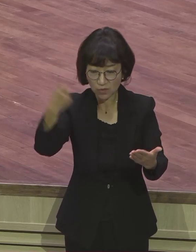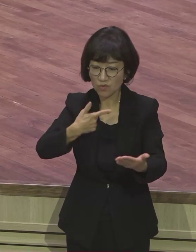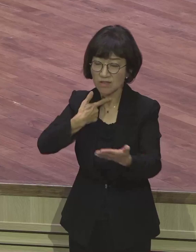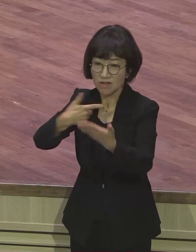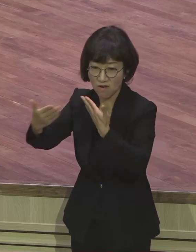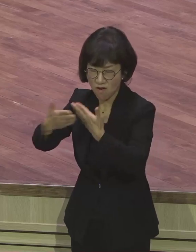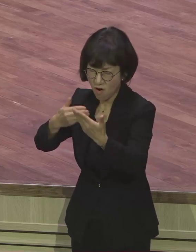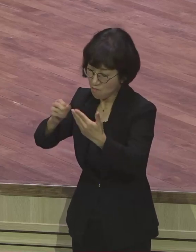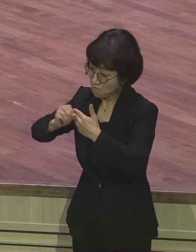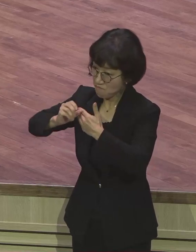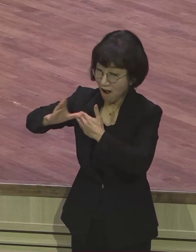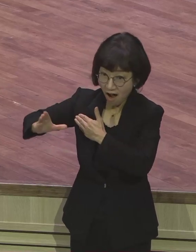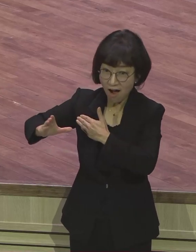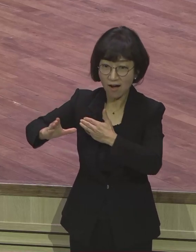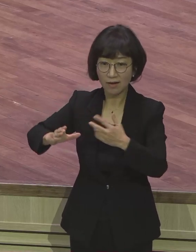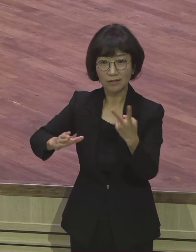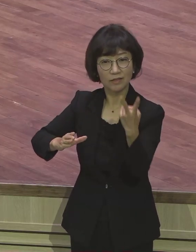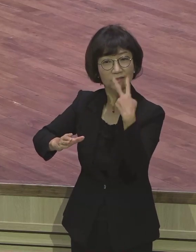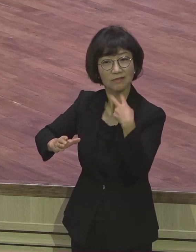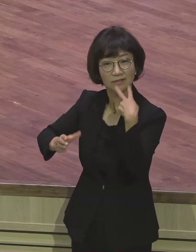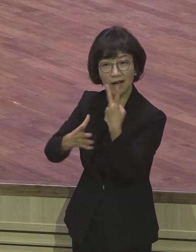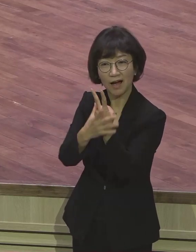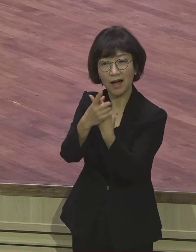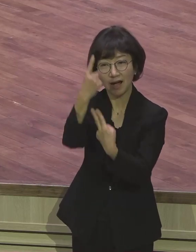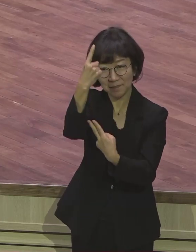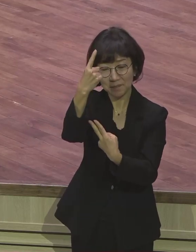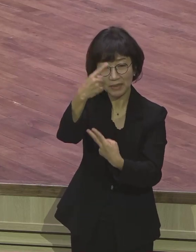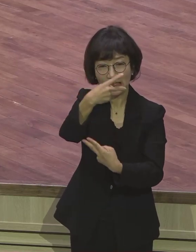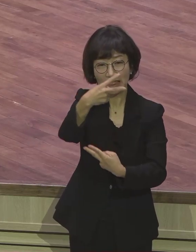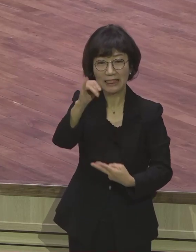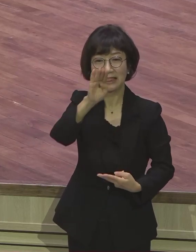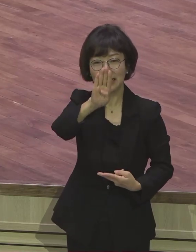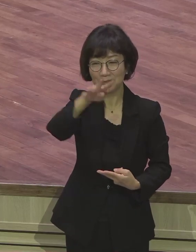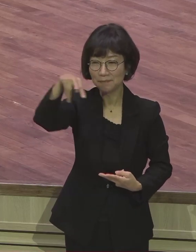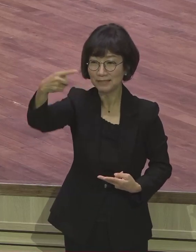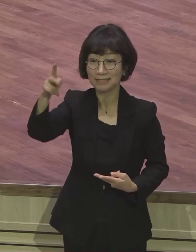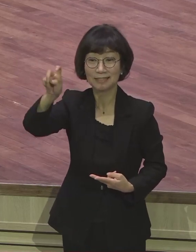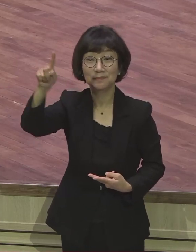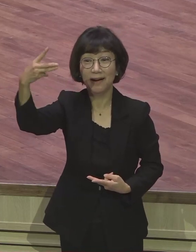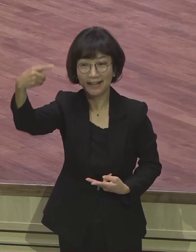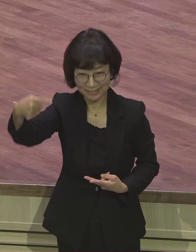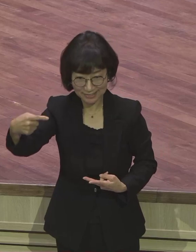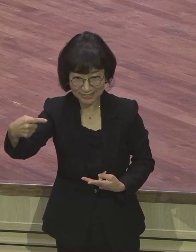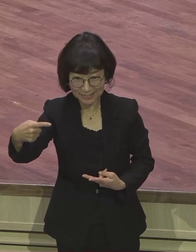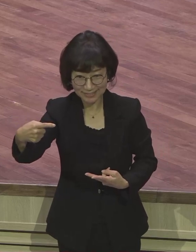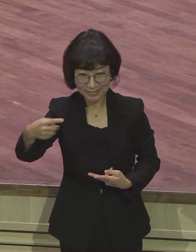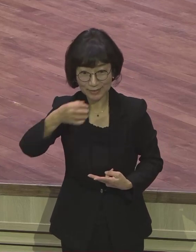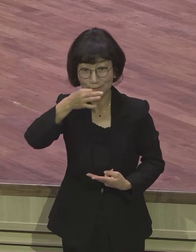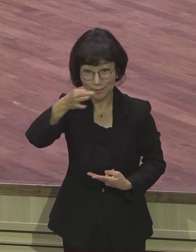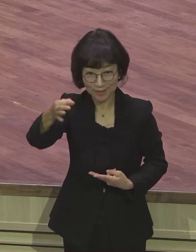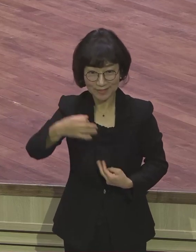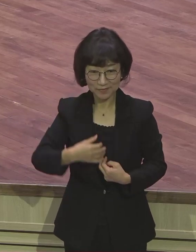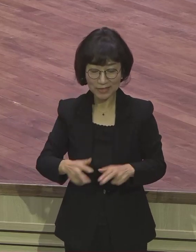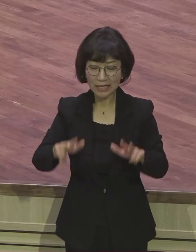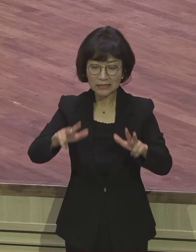합해가지고 딥스마트 지금 사회가 요구하는 인재상은요 이론에도